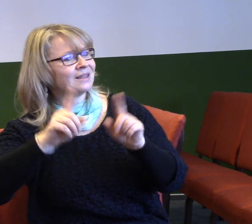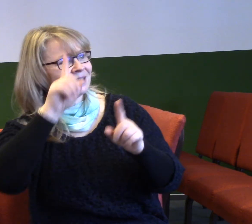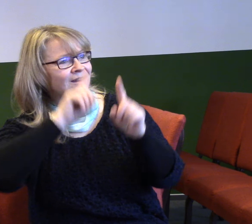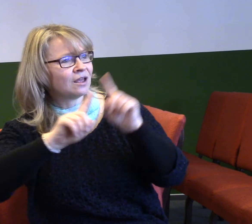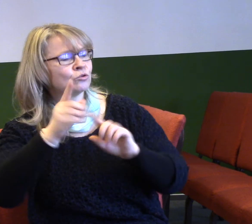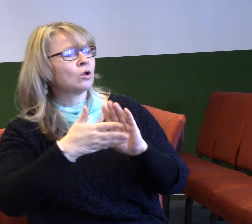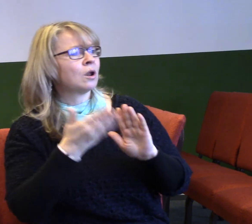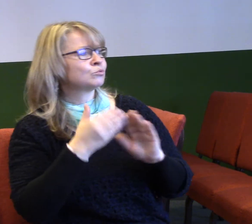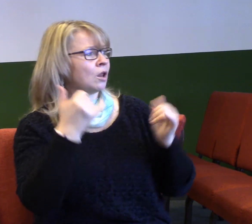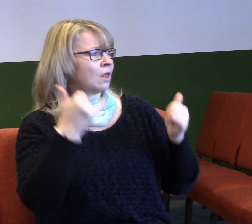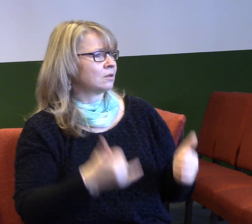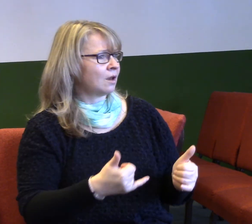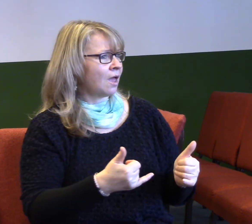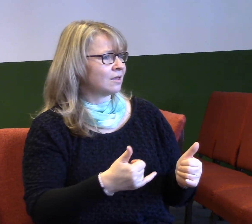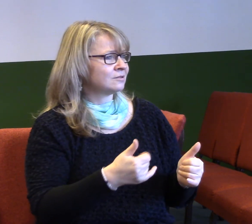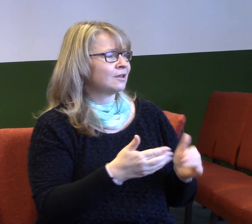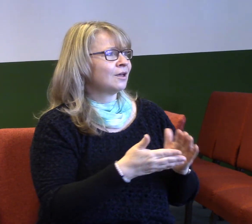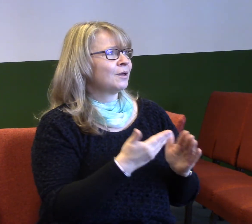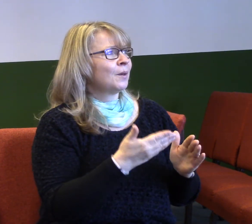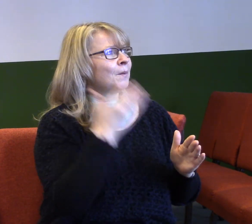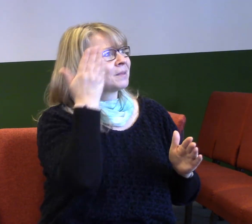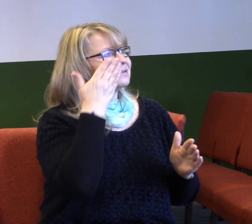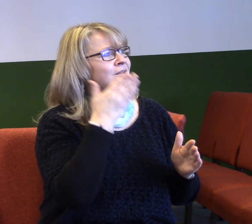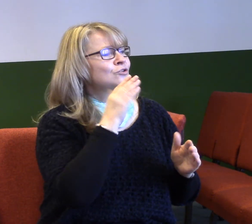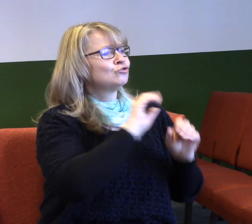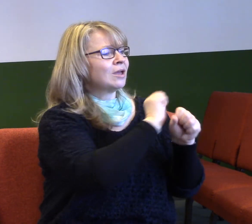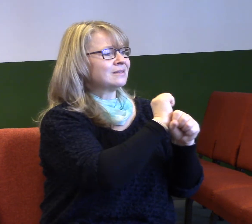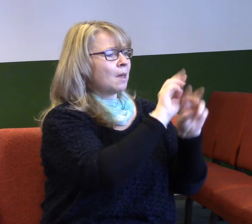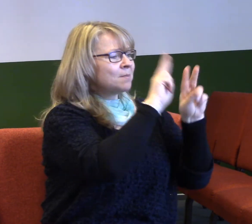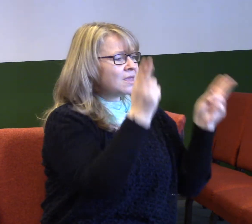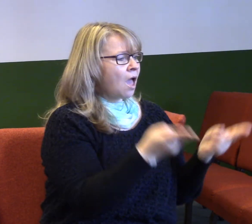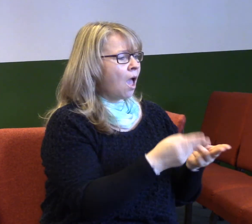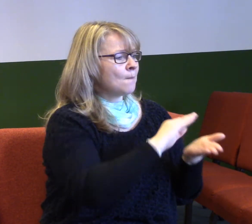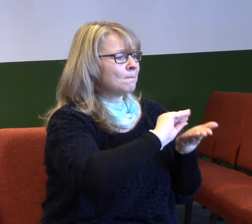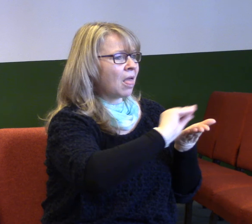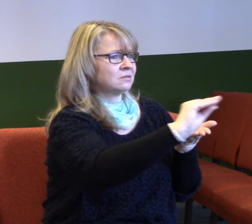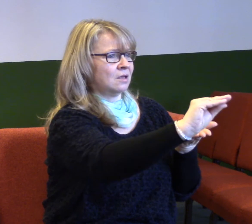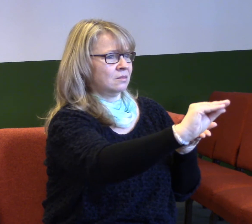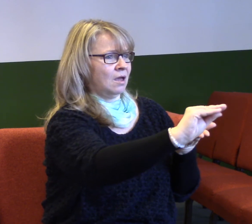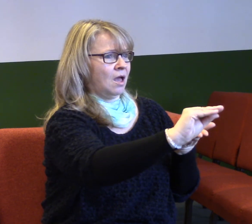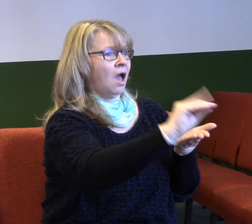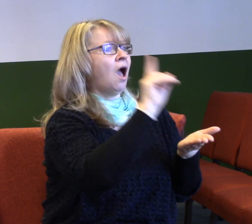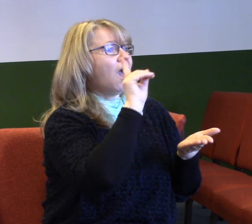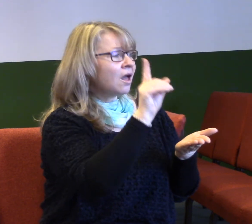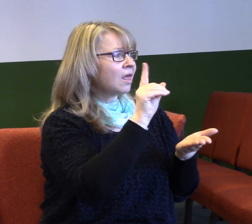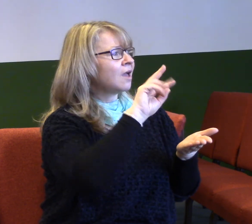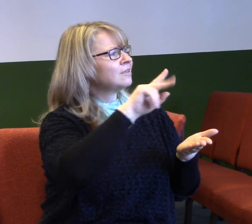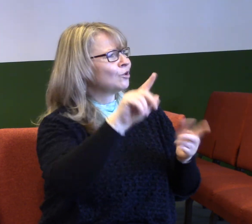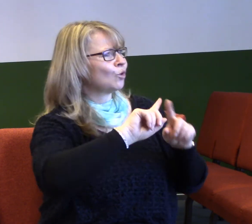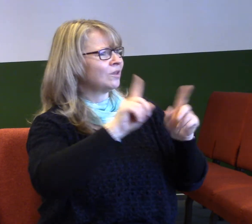Tak jeden vymyslel raketu, vystřelili a sledovali její balistickou dráhu, aby dokázal, že právě proto, jak ta raketa letí, tak je v země